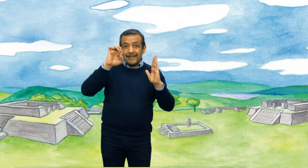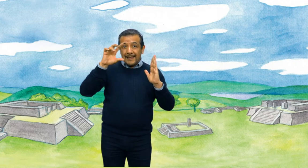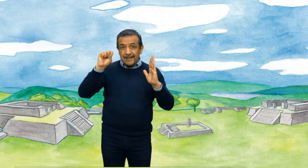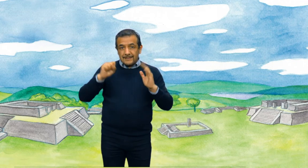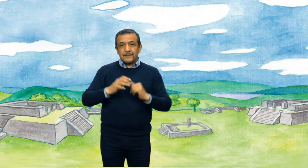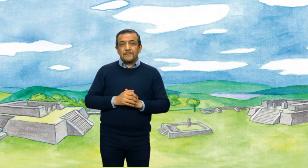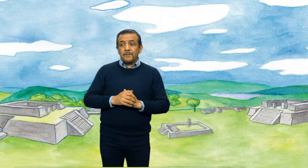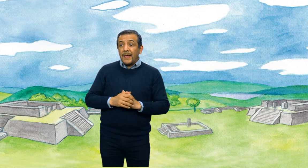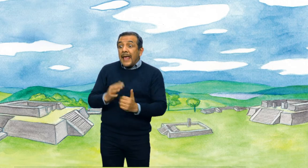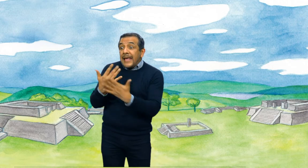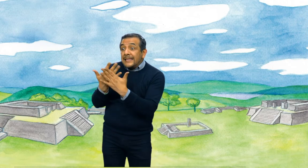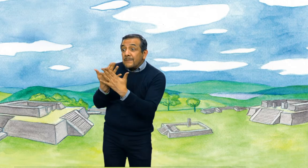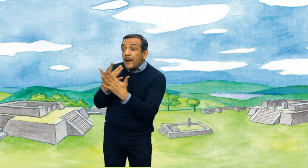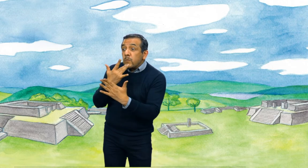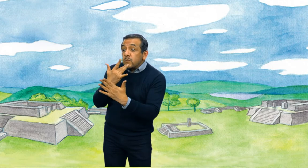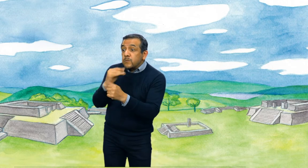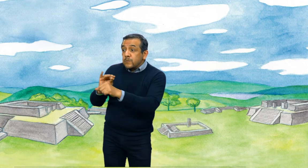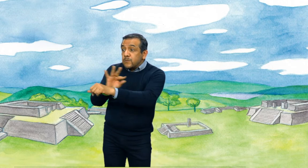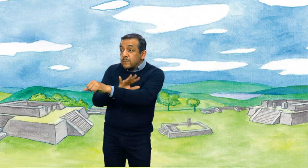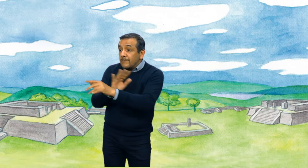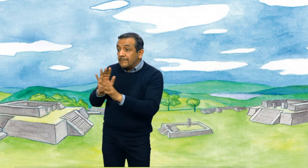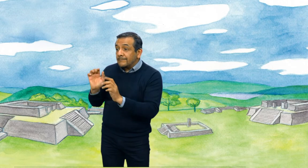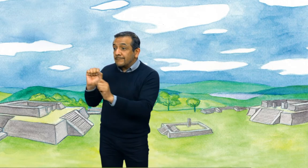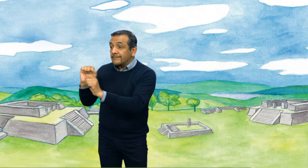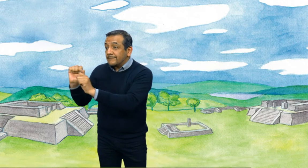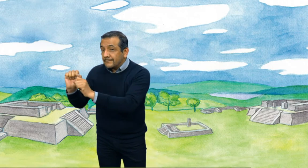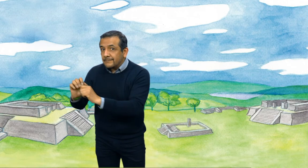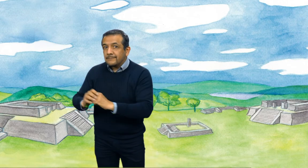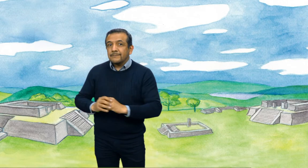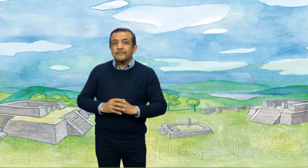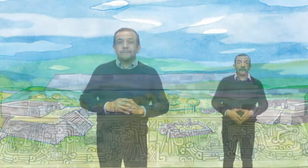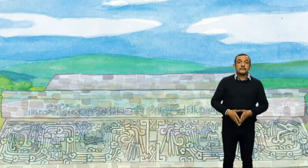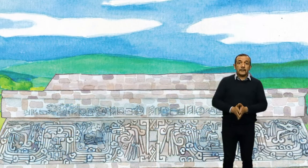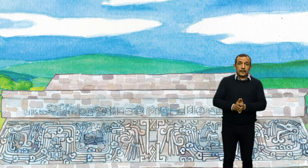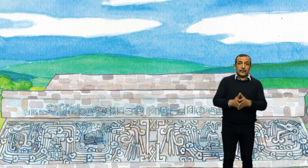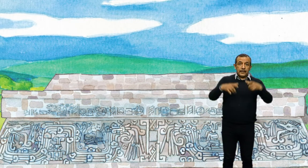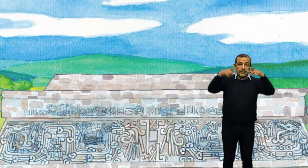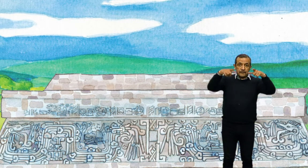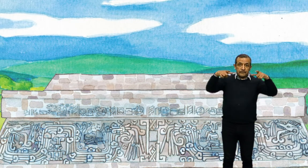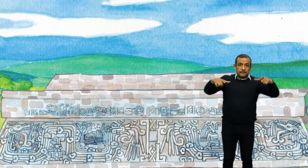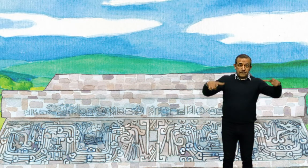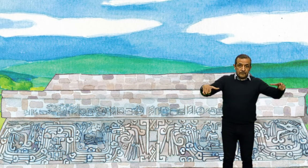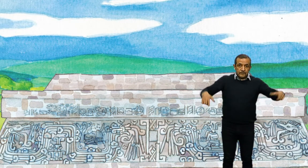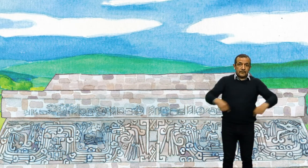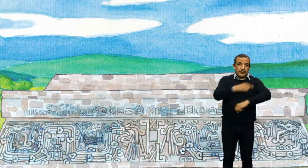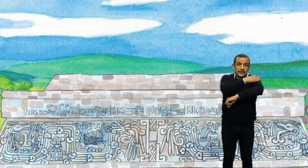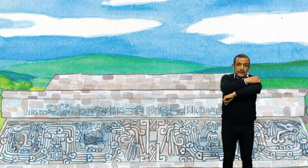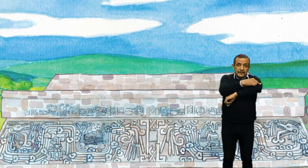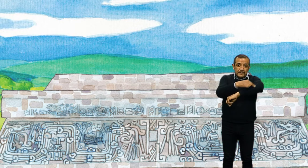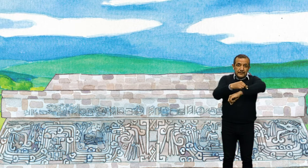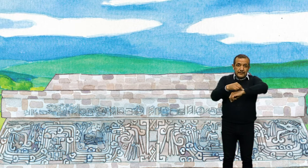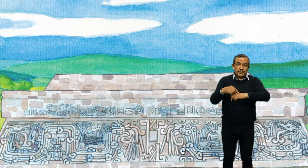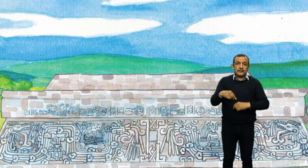¡Espéranos, Xichilini! El Templo de las Serpientes Emplumadas tiene ocho serpientes,